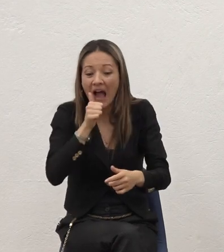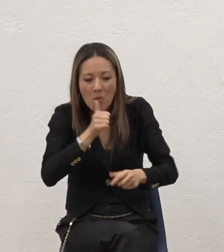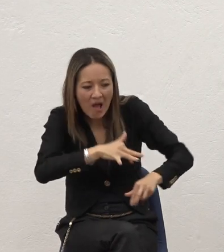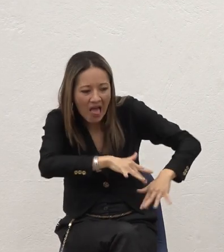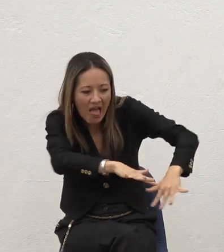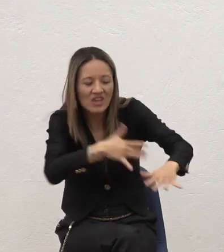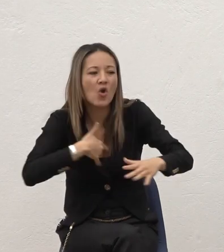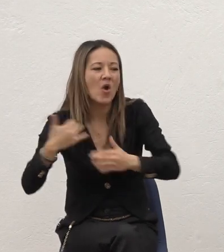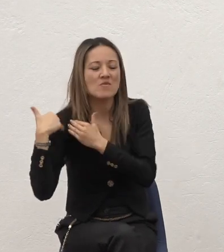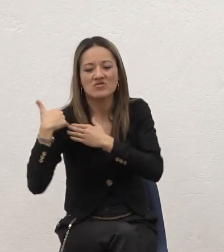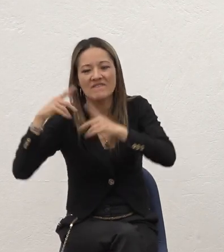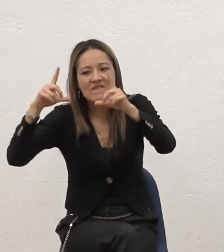Y yo